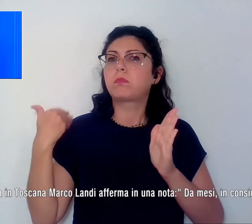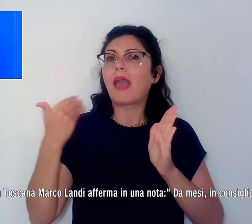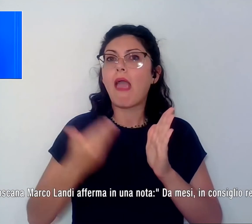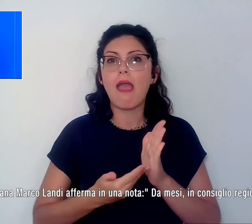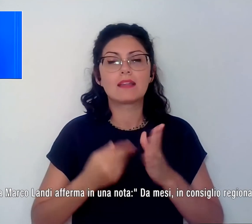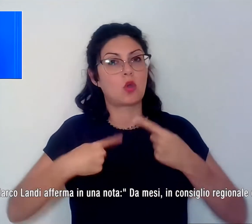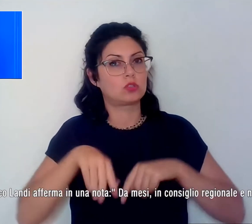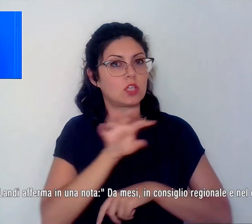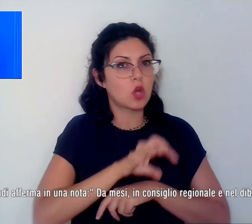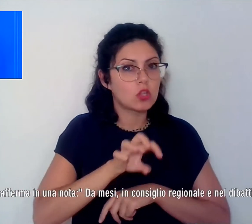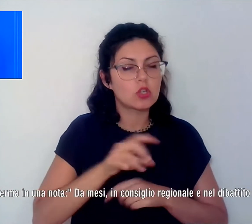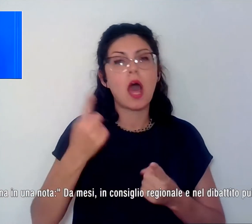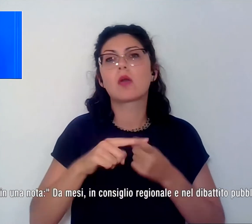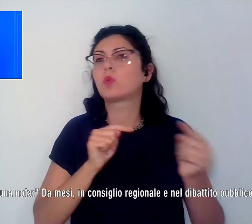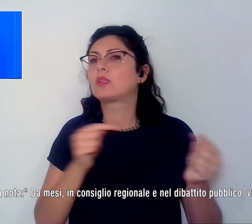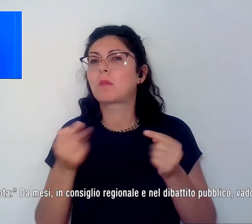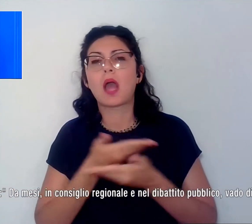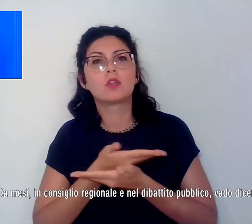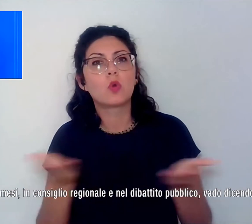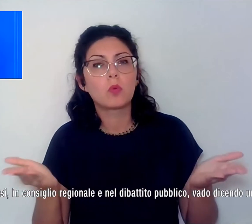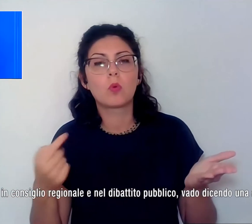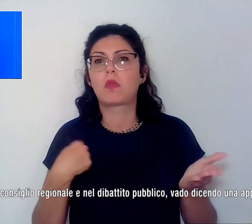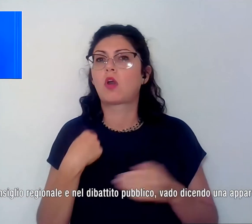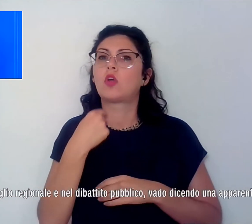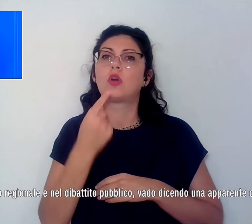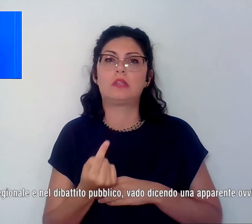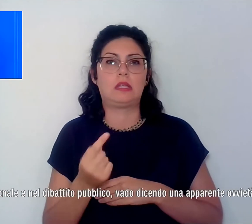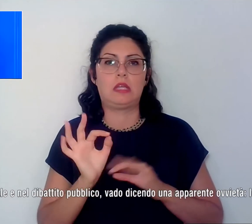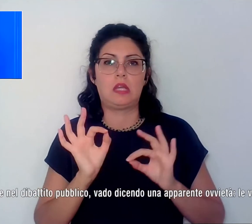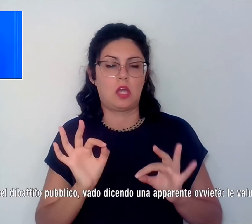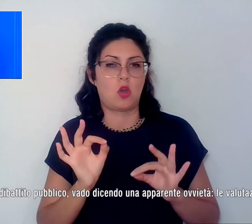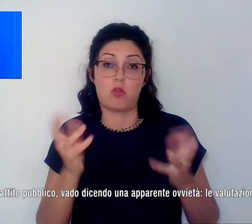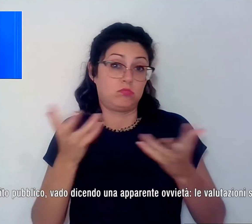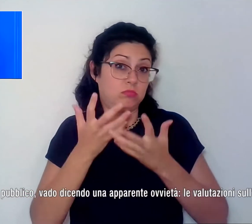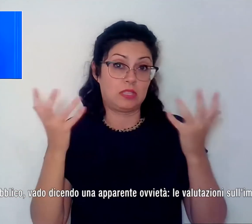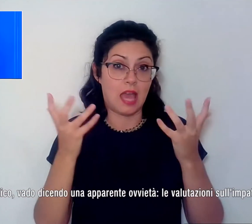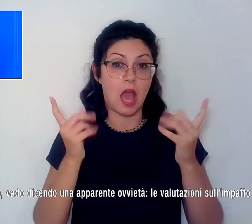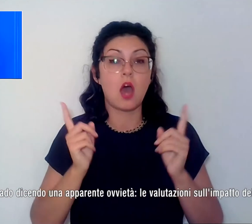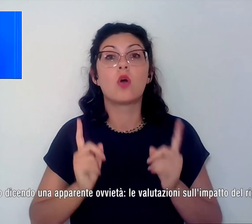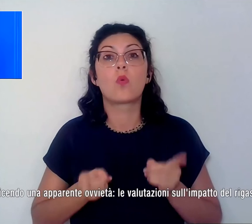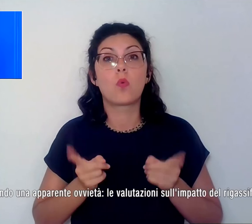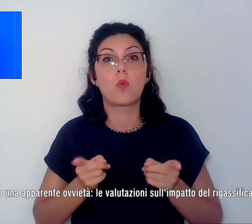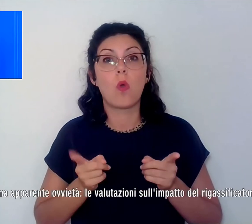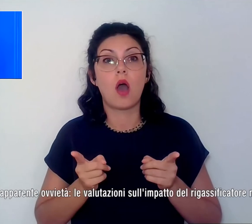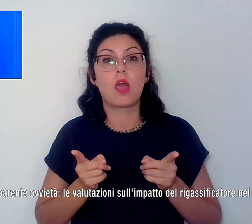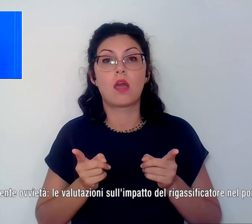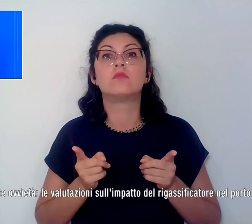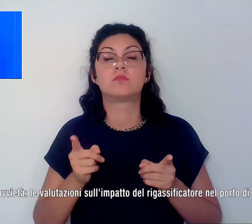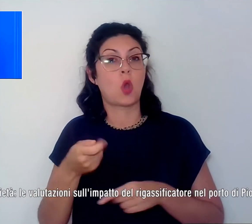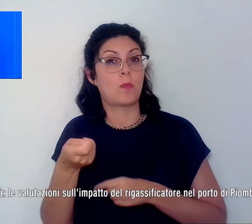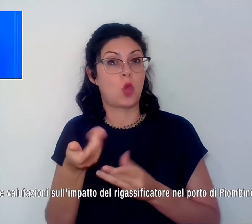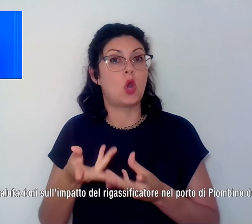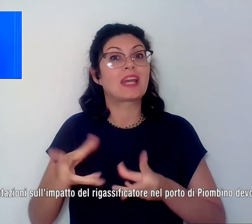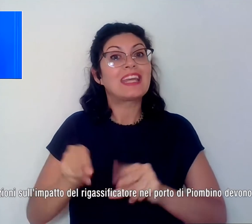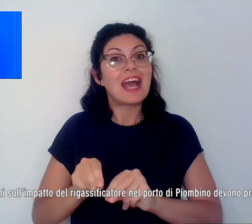nel dibattito pubblico vado dicendo un apparente ovvietà. Le valutazioni sull'impatto del rigassificatore nel